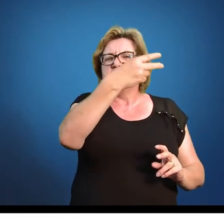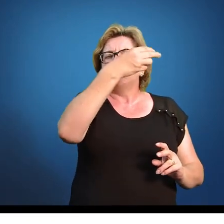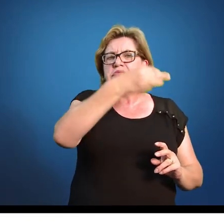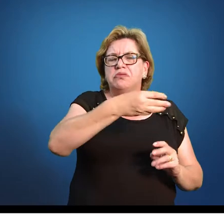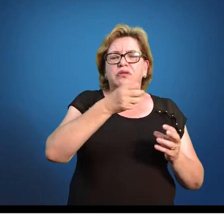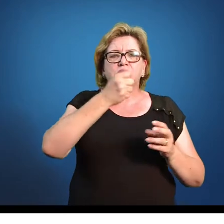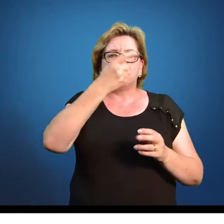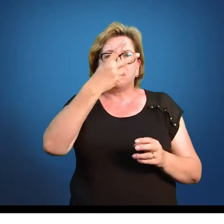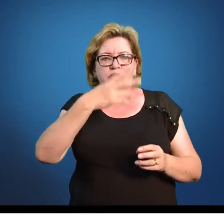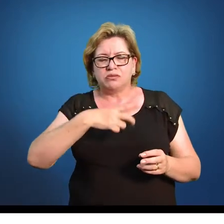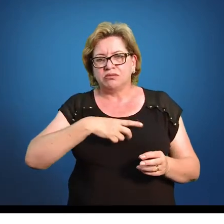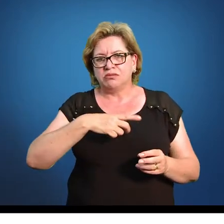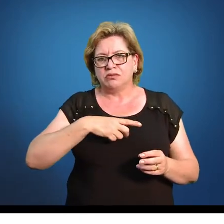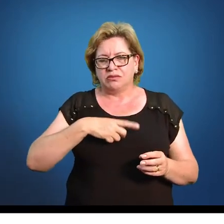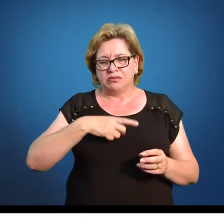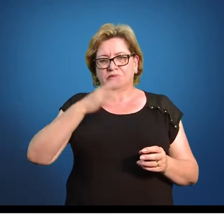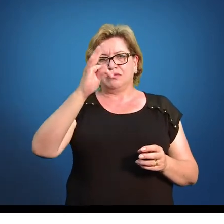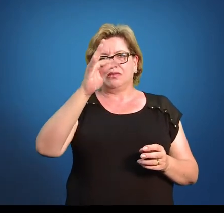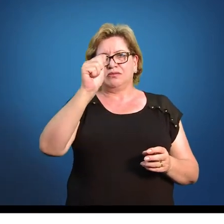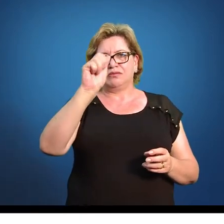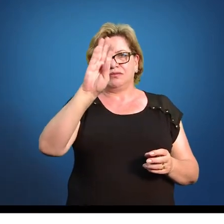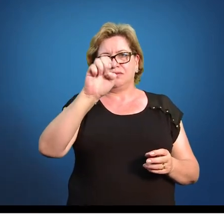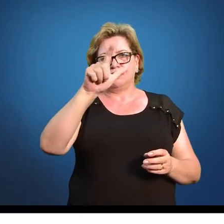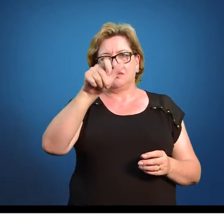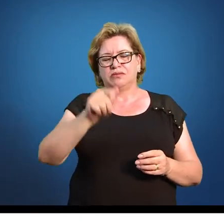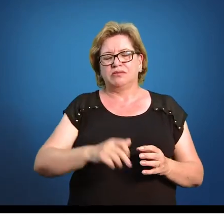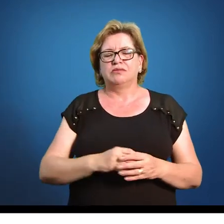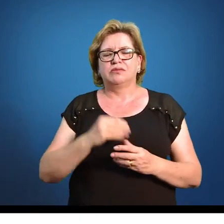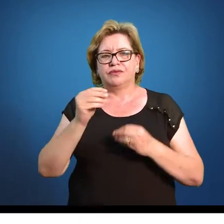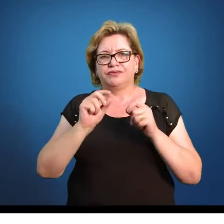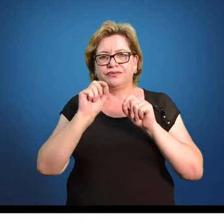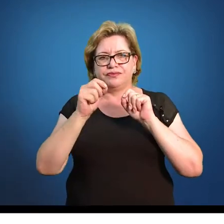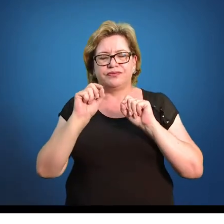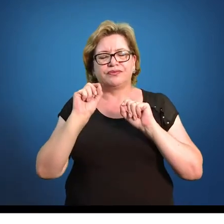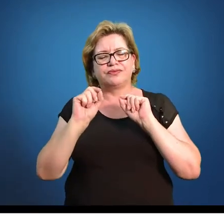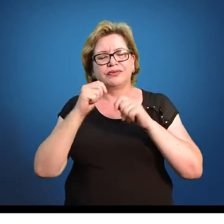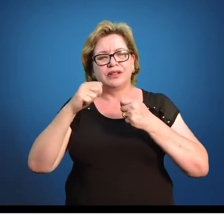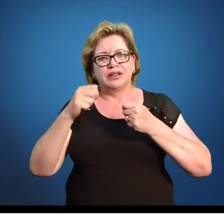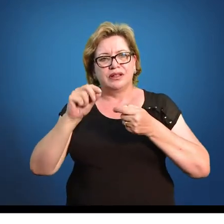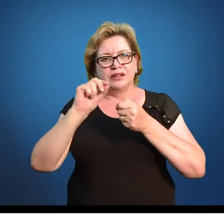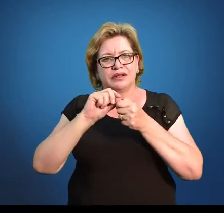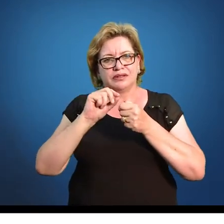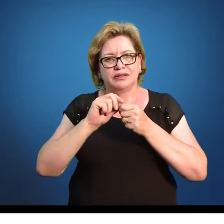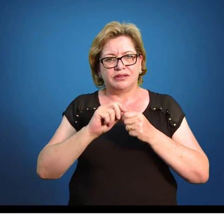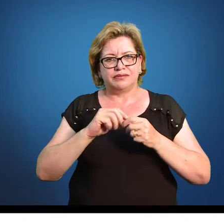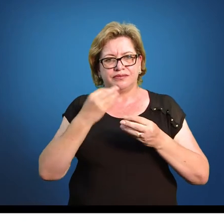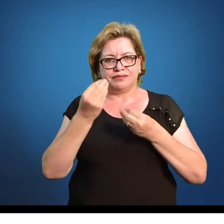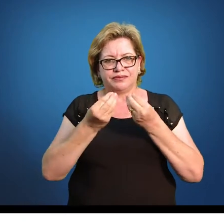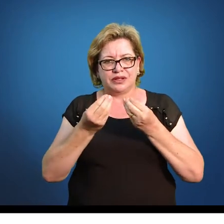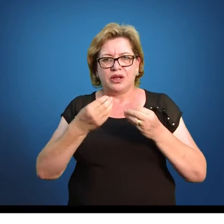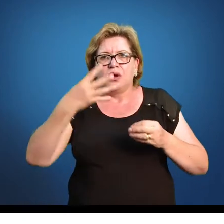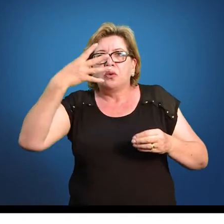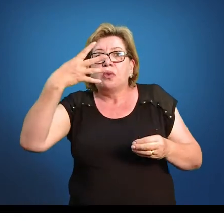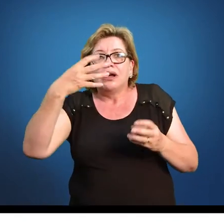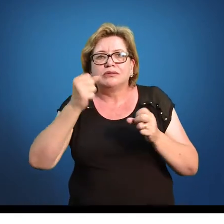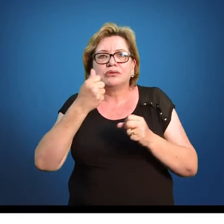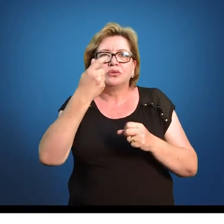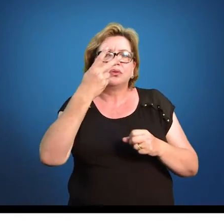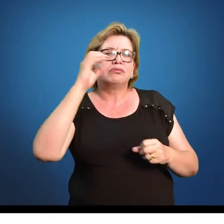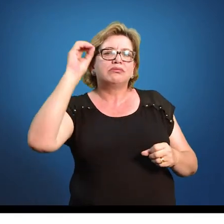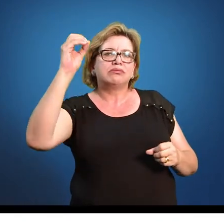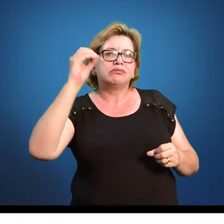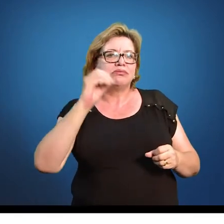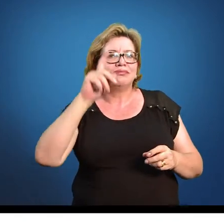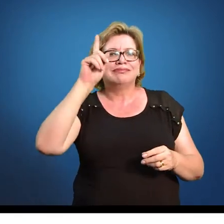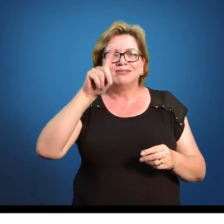Quantas linhas tiver a tua tabela. Então o que nós precisamos? Saber quanto que esse 4 representa percentualmente